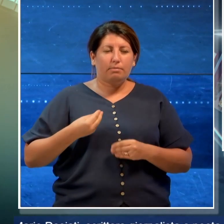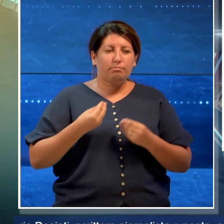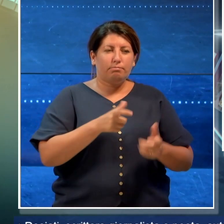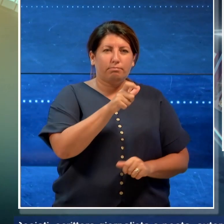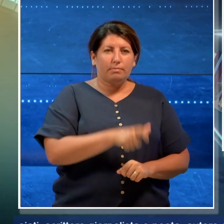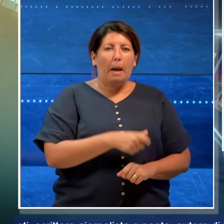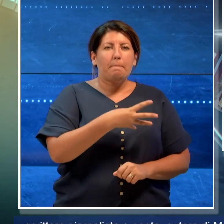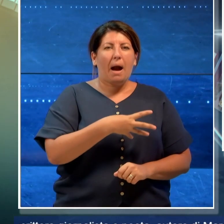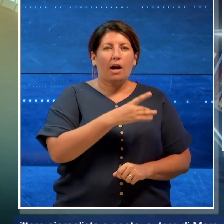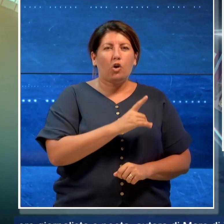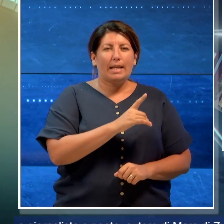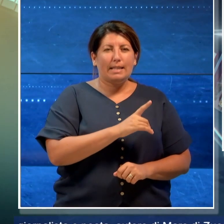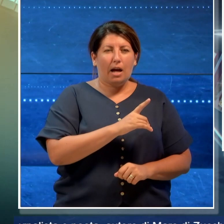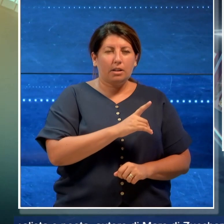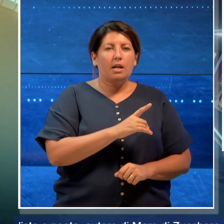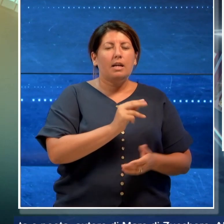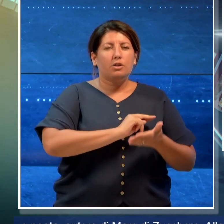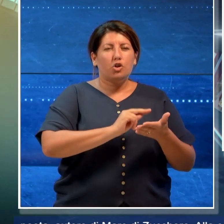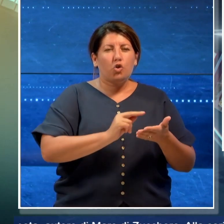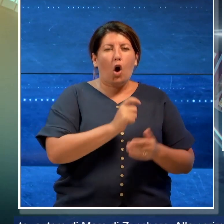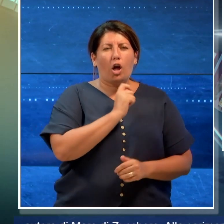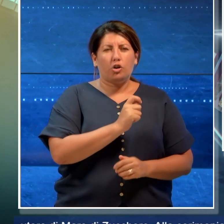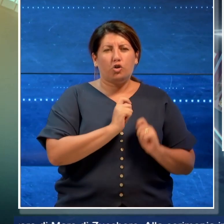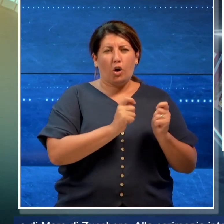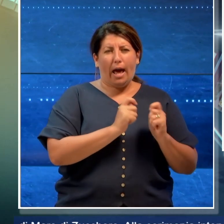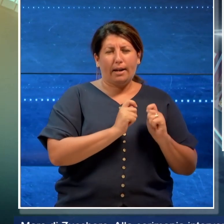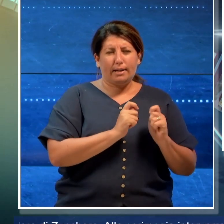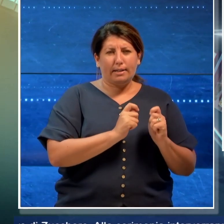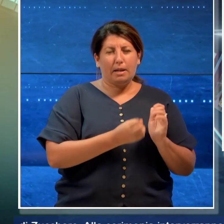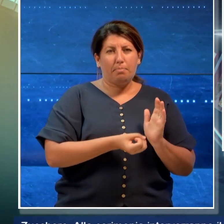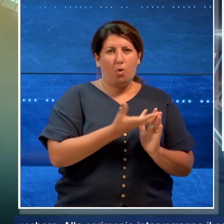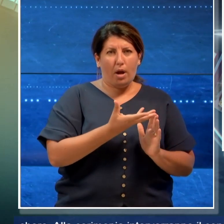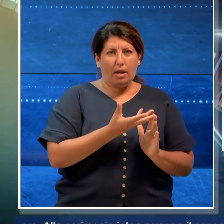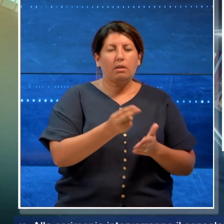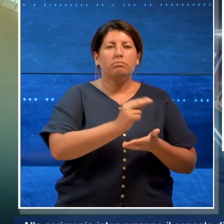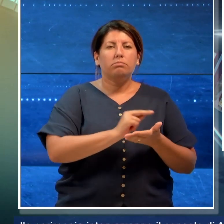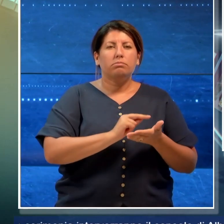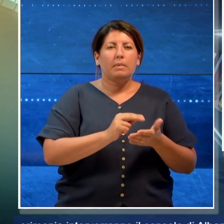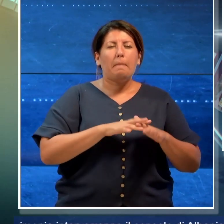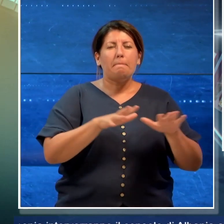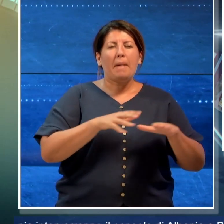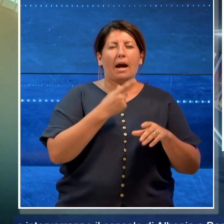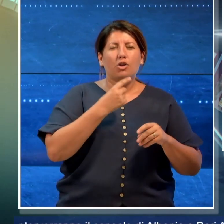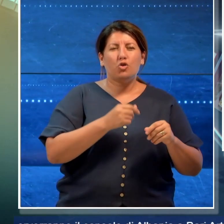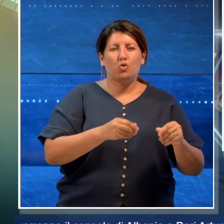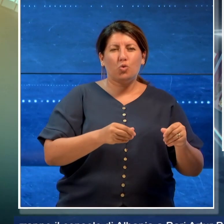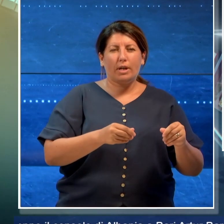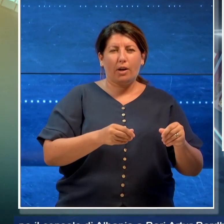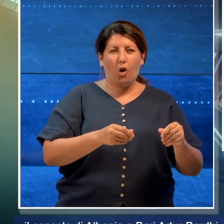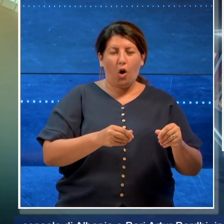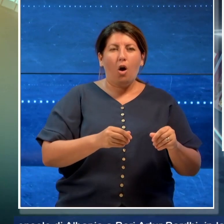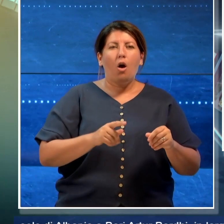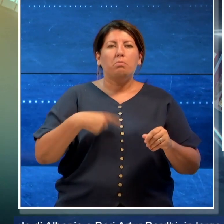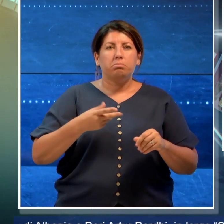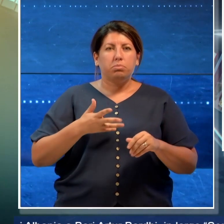scrittore, giornalista e poeta, autore di Mare di Zucchero. Alla cerimonia interverranno il